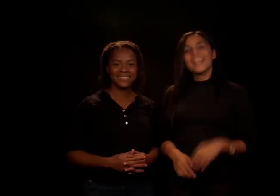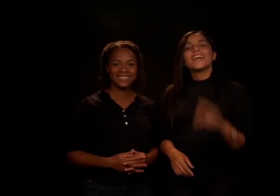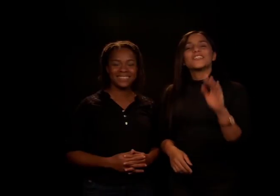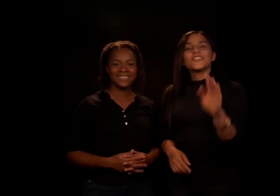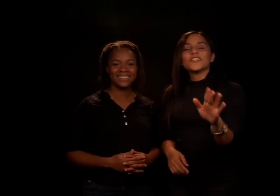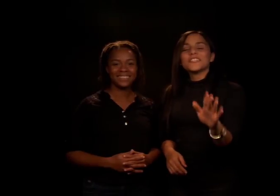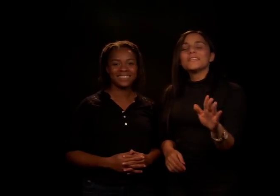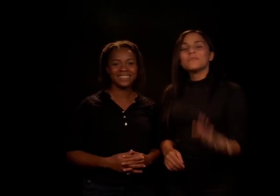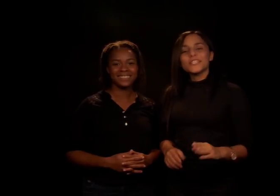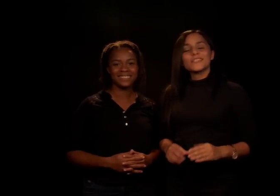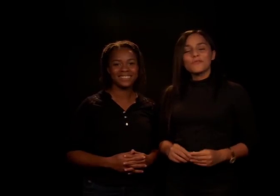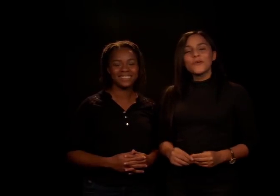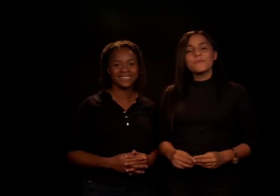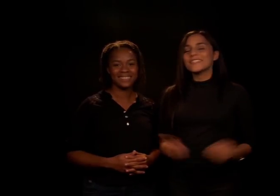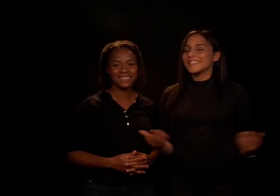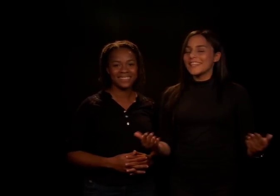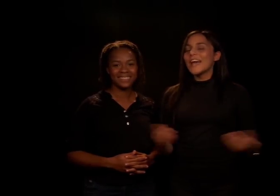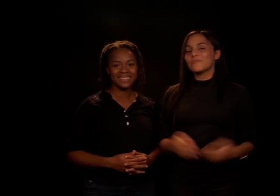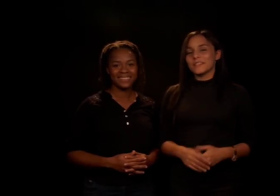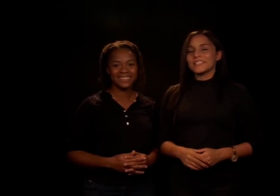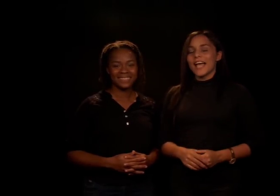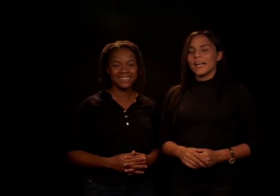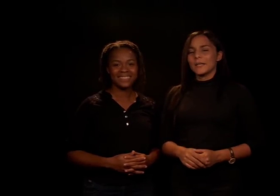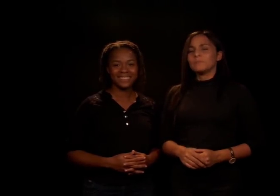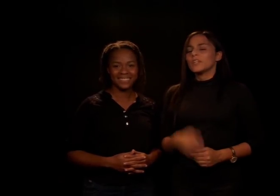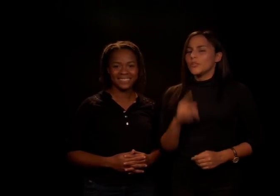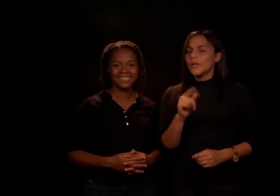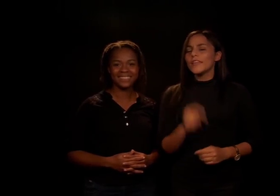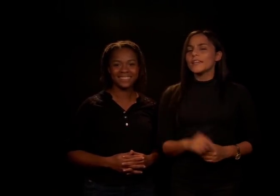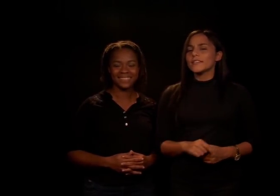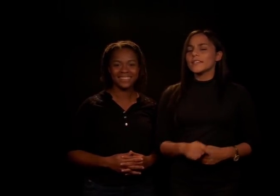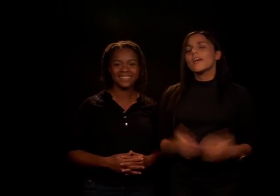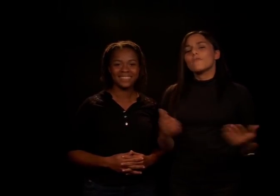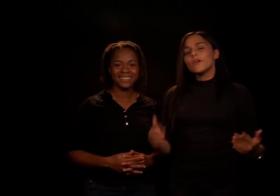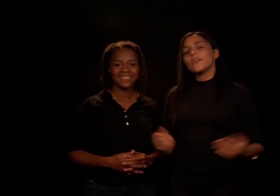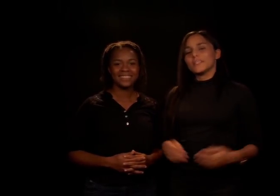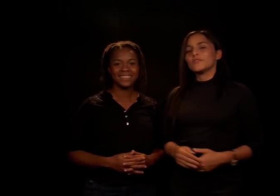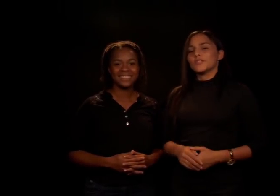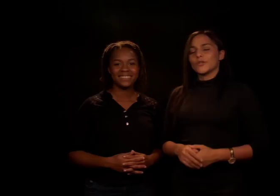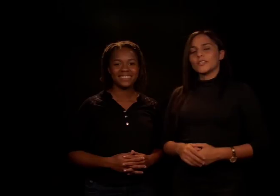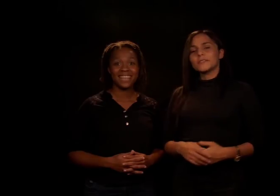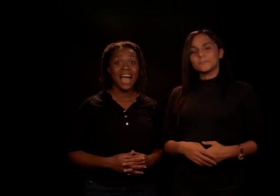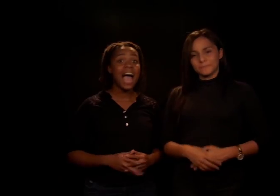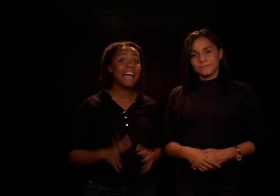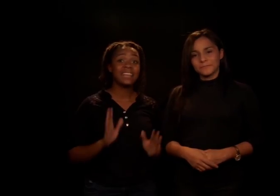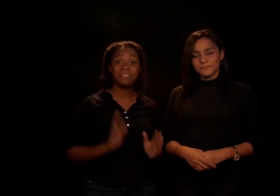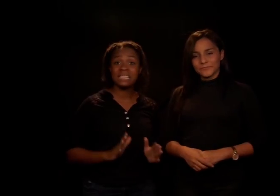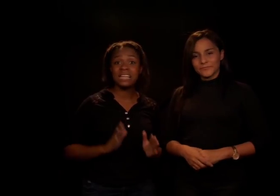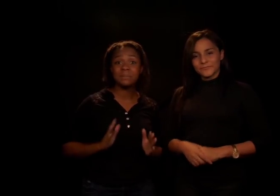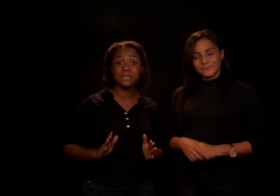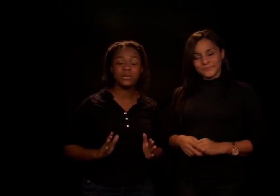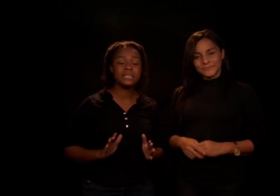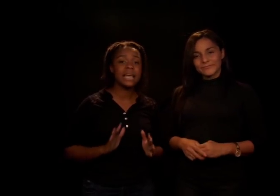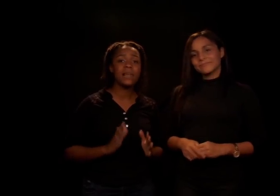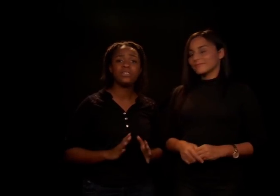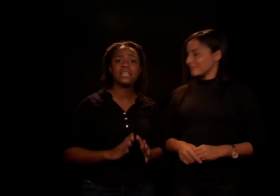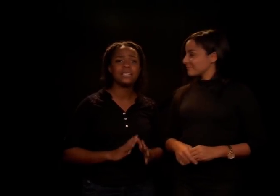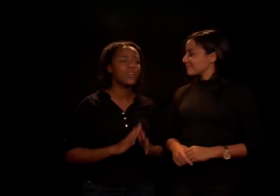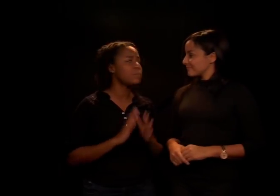Dios tiene muchas formas de dar un mensaje y una de esas fueron las visiones. A través de las visiones Él ha utilizado a